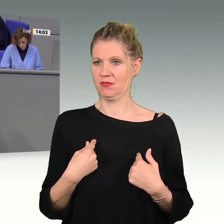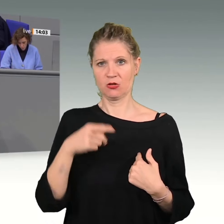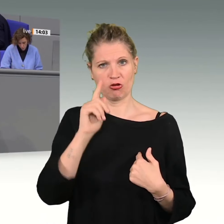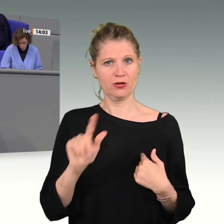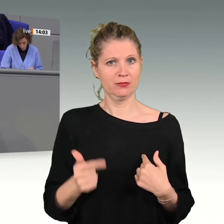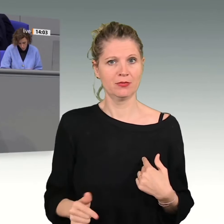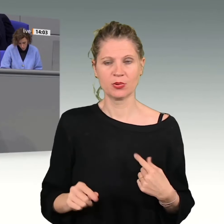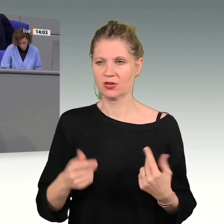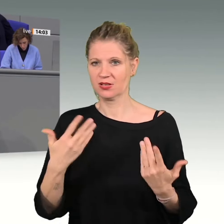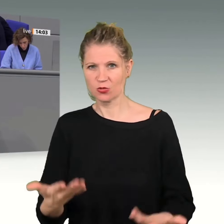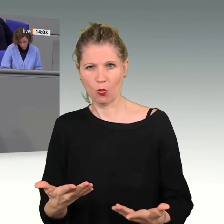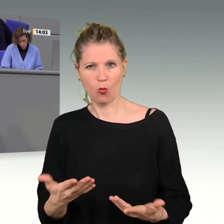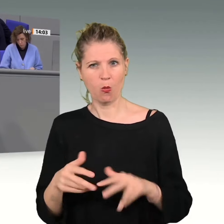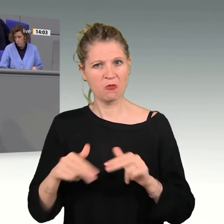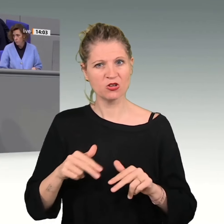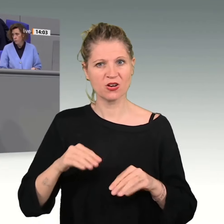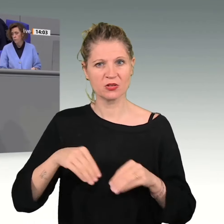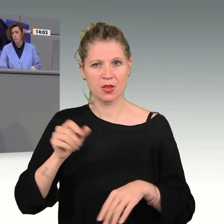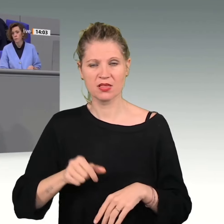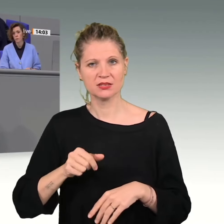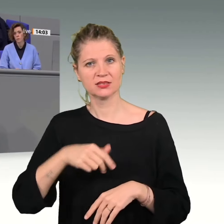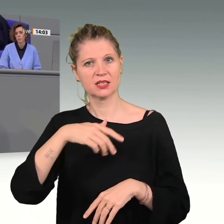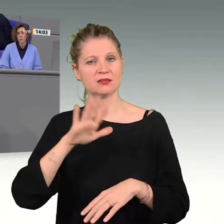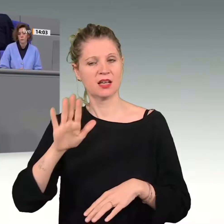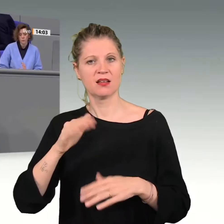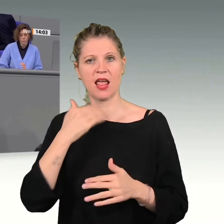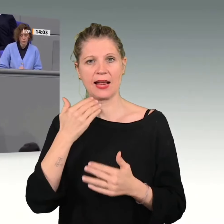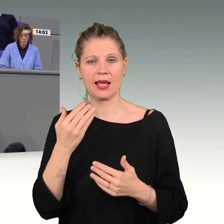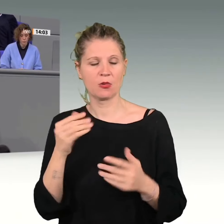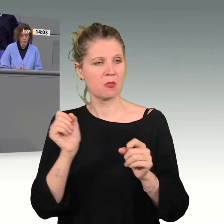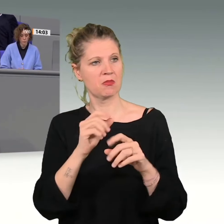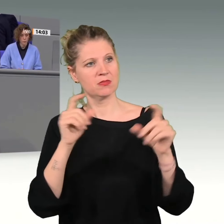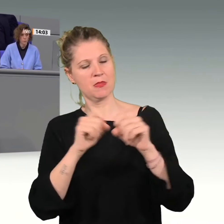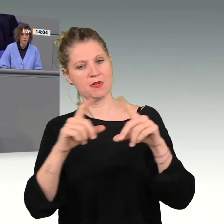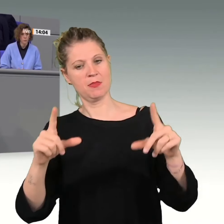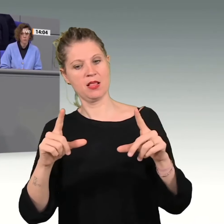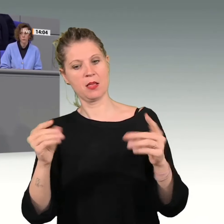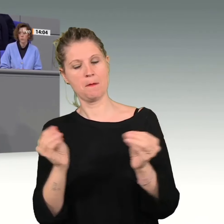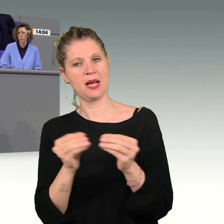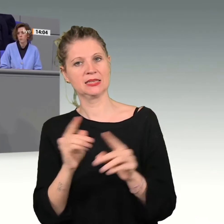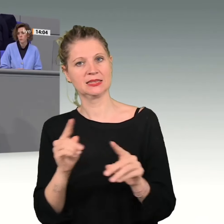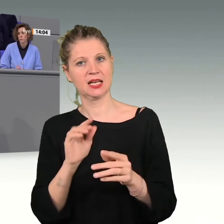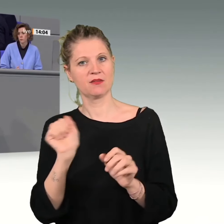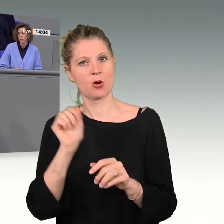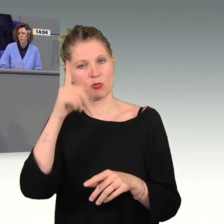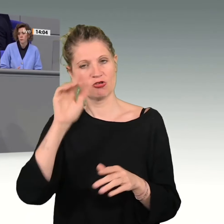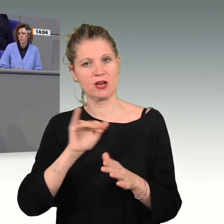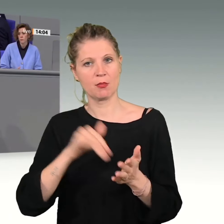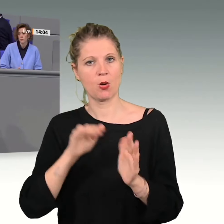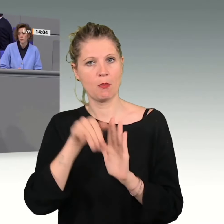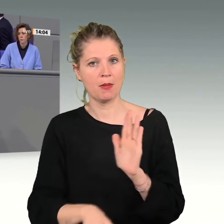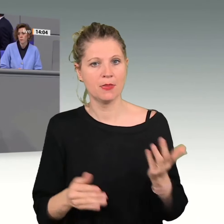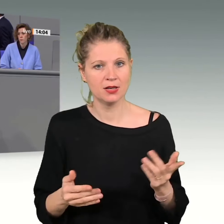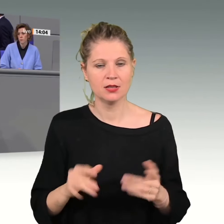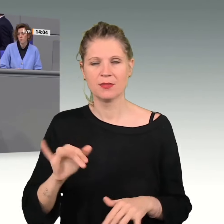Wirtschaftsministers. Aber etwas anderes passt ins Bild und wird darum auch ständig wiederholt, es läge an der